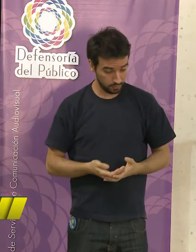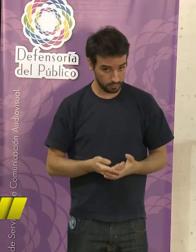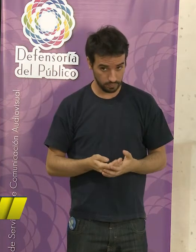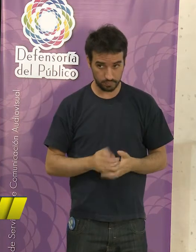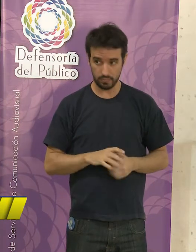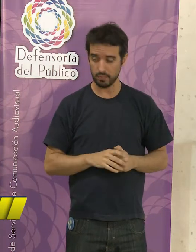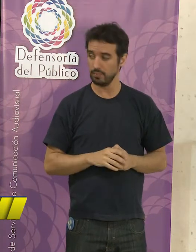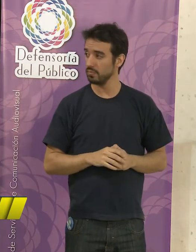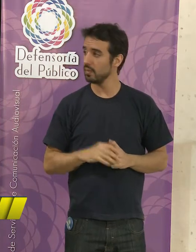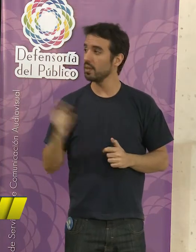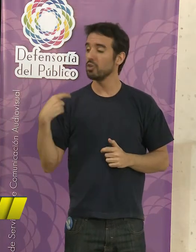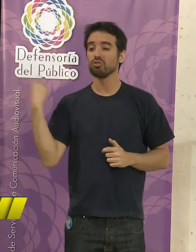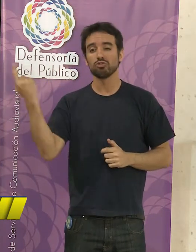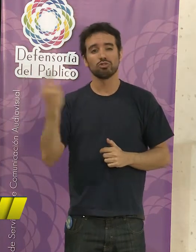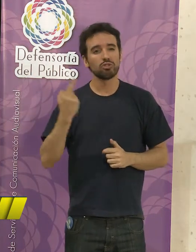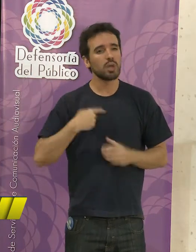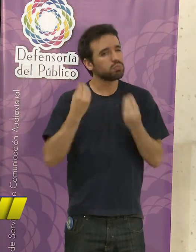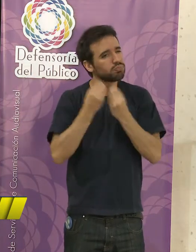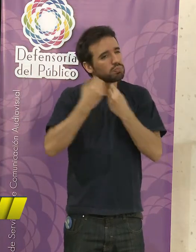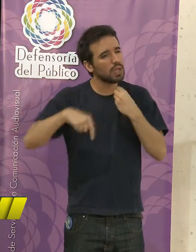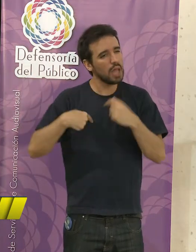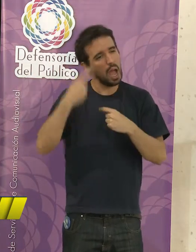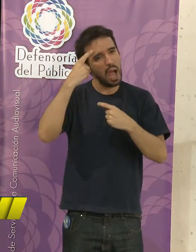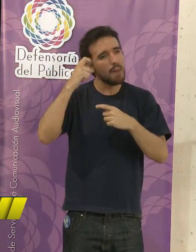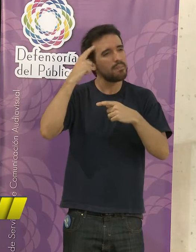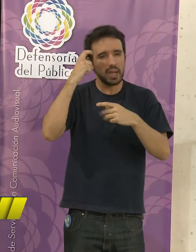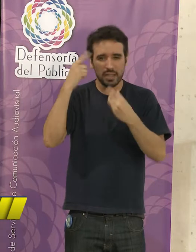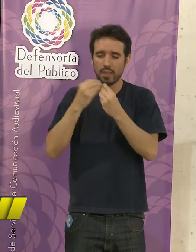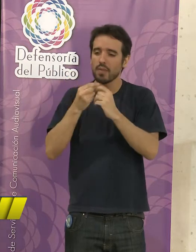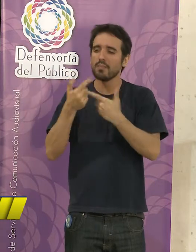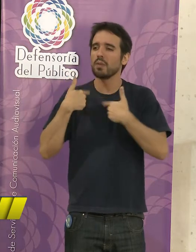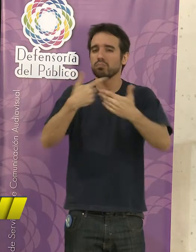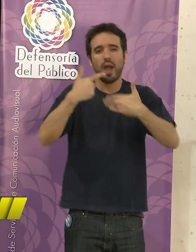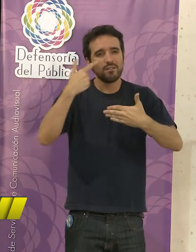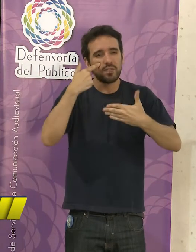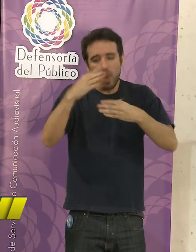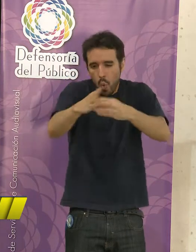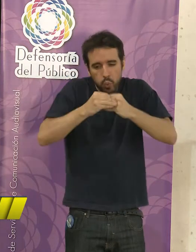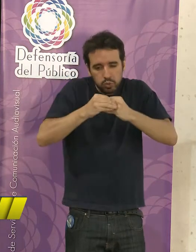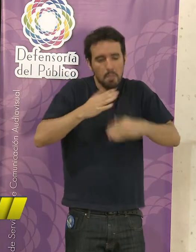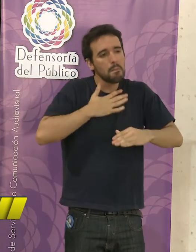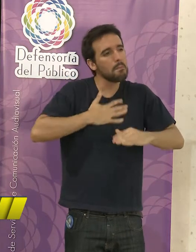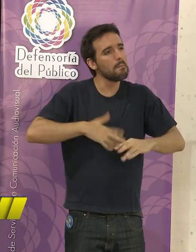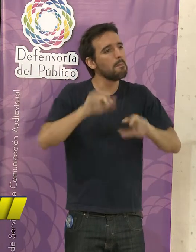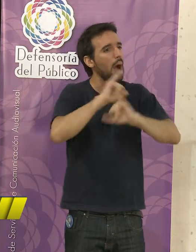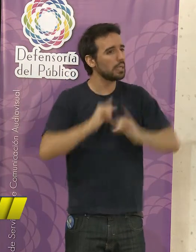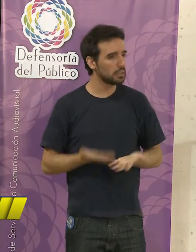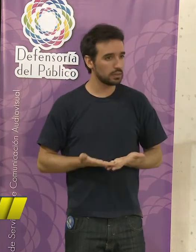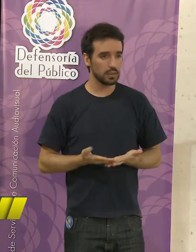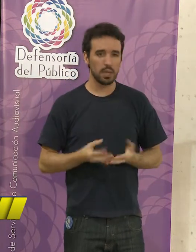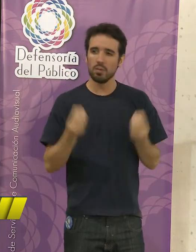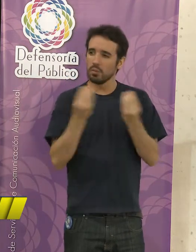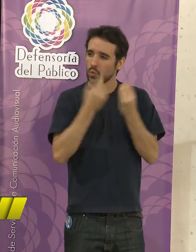Dentro de esto, nos basaríamos en un montón de cosas. Aprenderíamos a convivir pacíficamente y a otras cosas